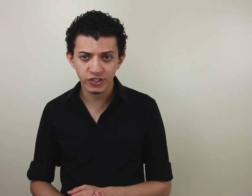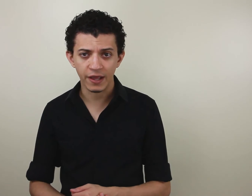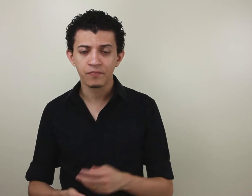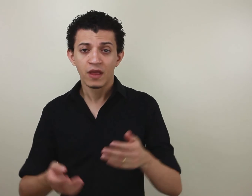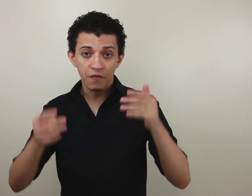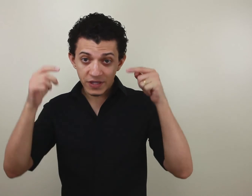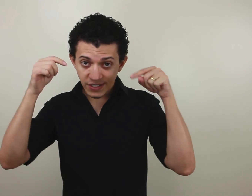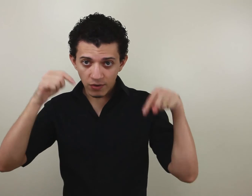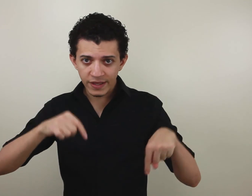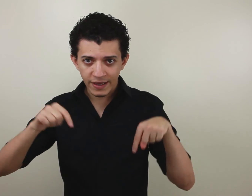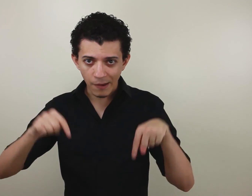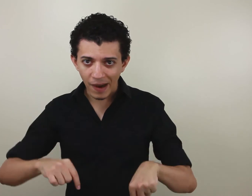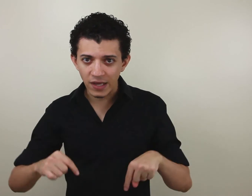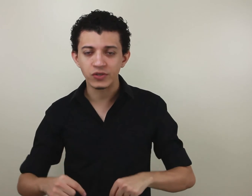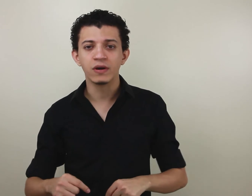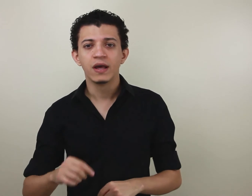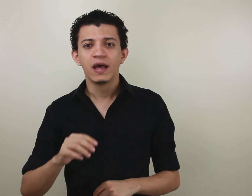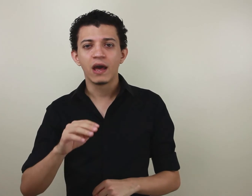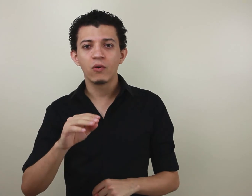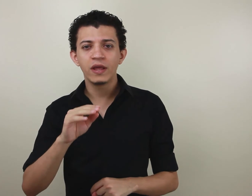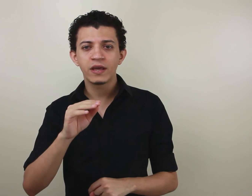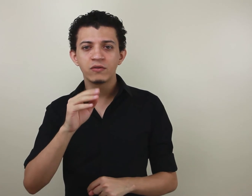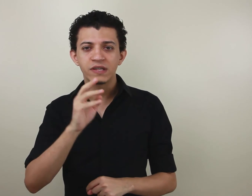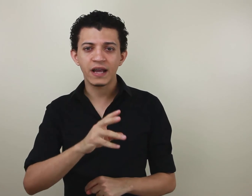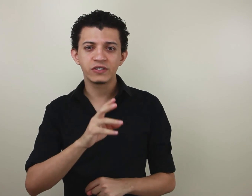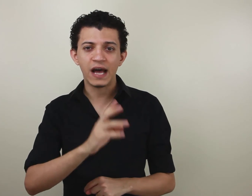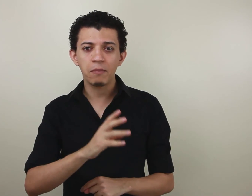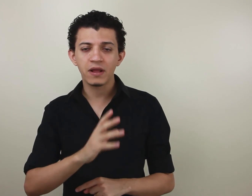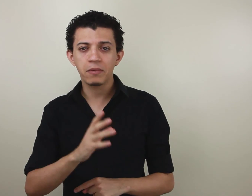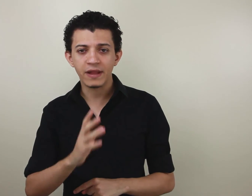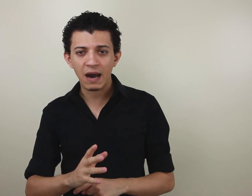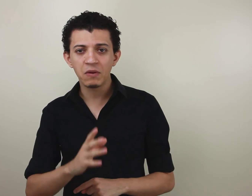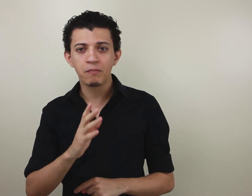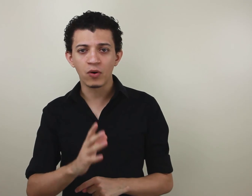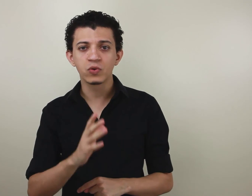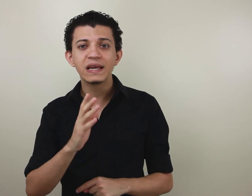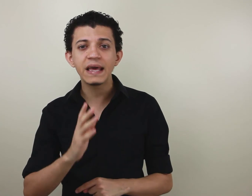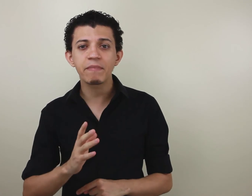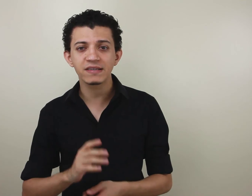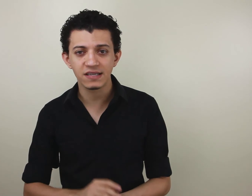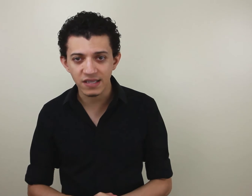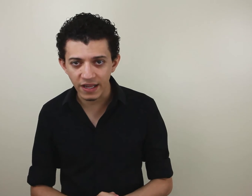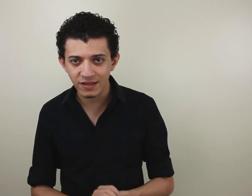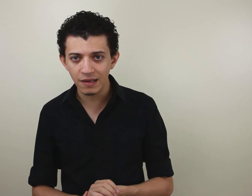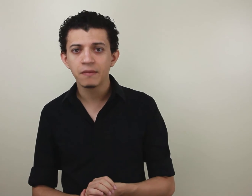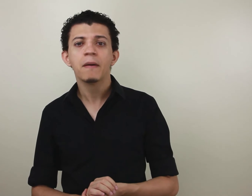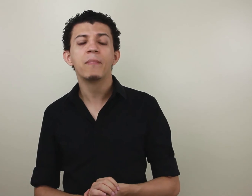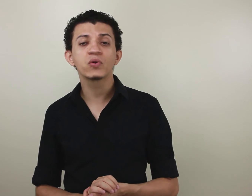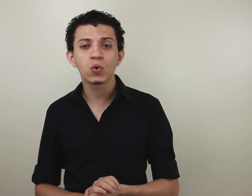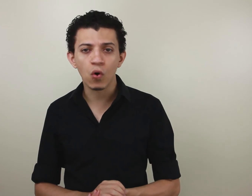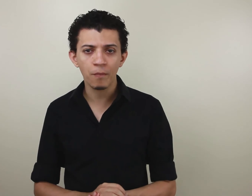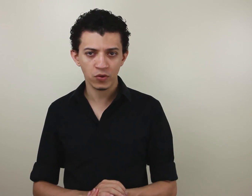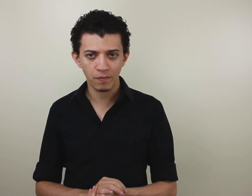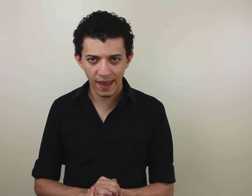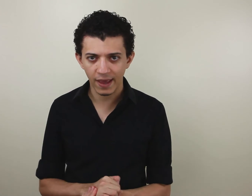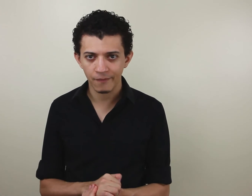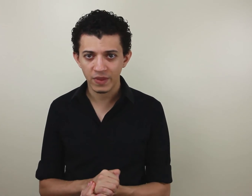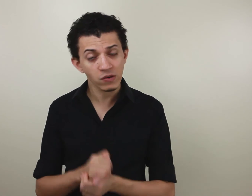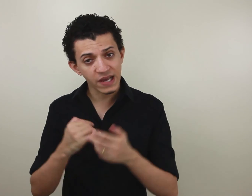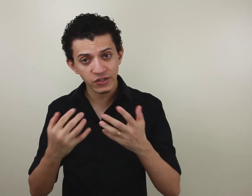tem. Vou deixar um link aqui abaixo, é o link do site www.librasescrita.com.br. É o site